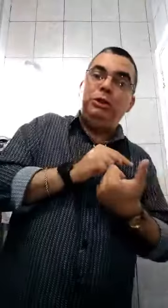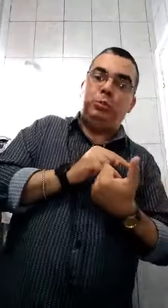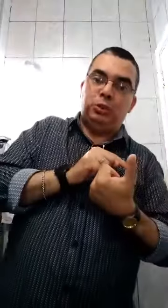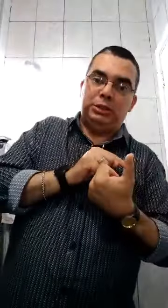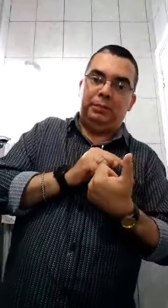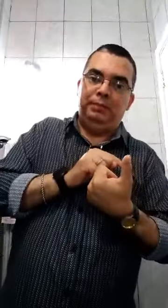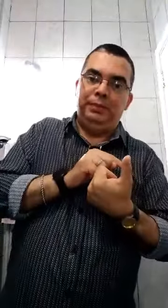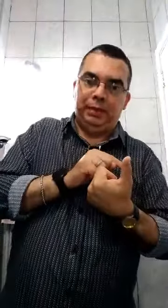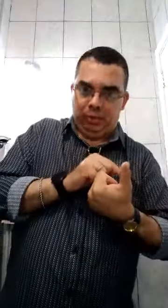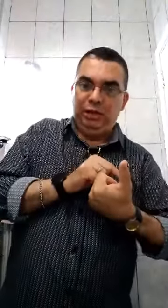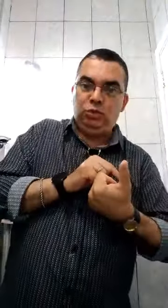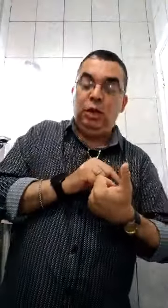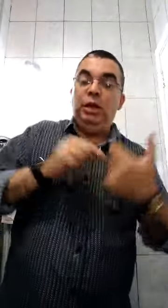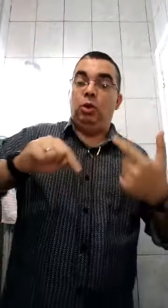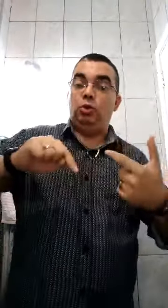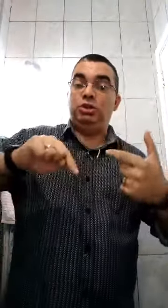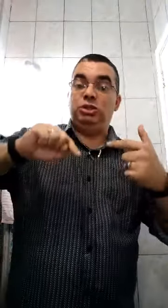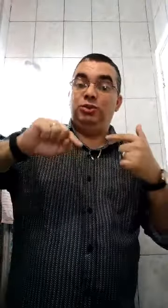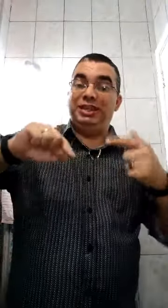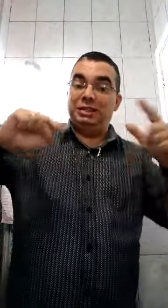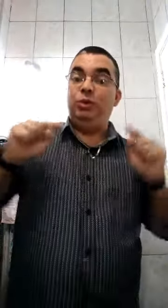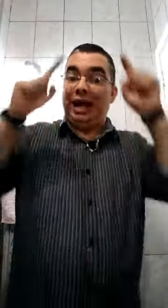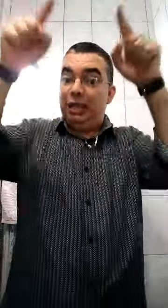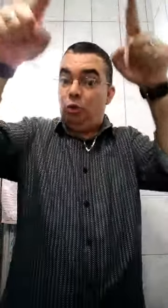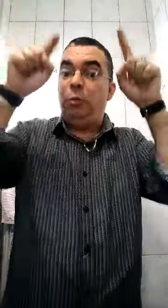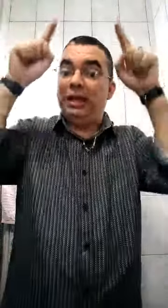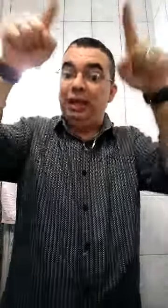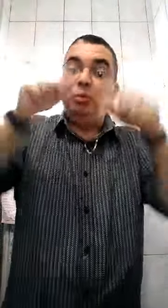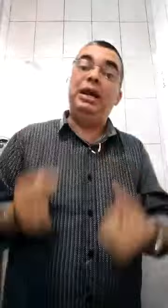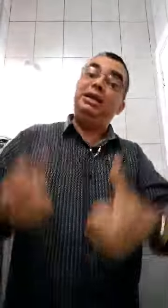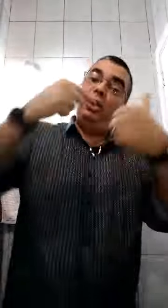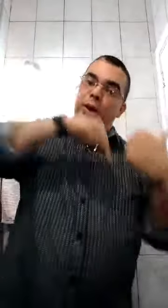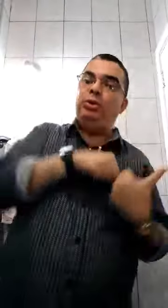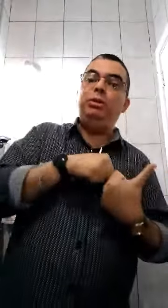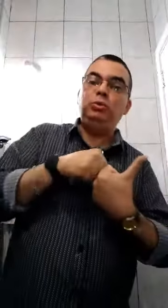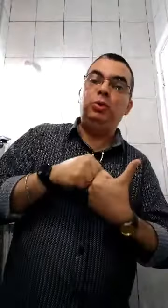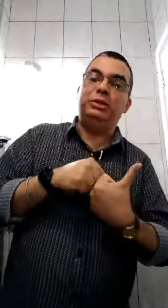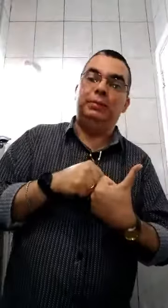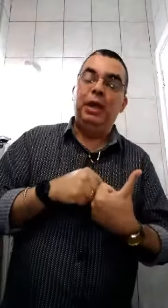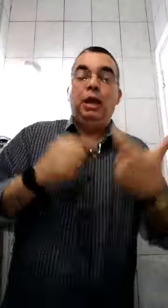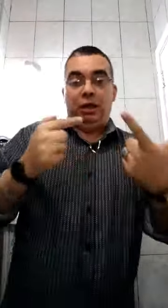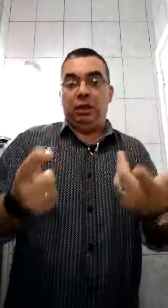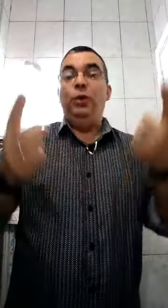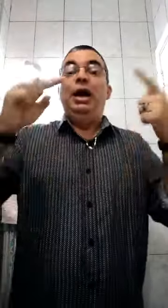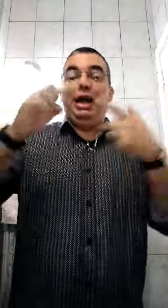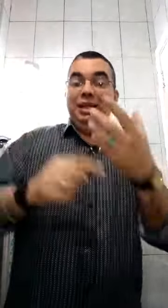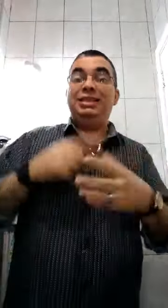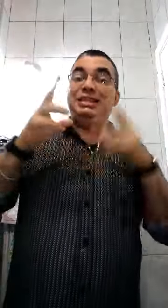minha esposa, não é isso? Então, eu estou sentindo tesão naquele corpo daquela mulher que não é o da minha esposa. Então, entre